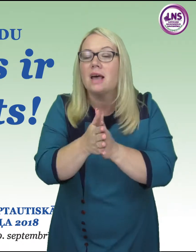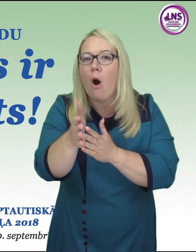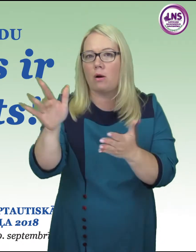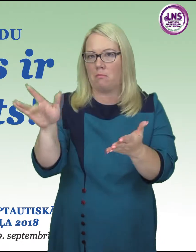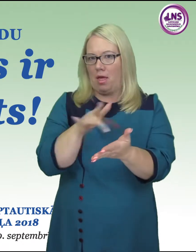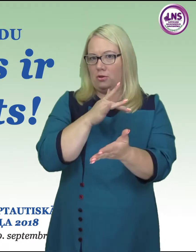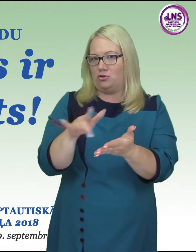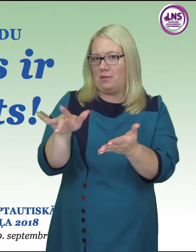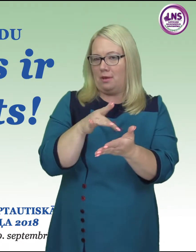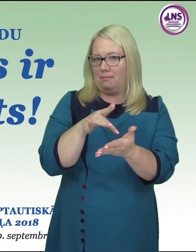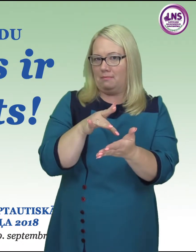vizuālās saziņas ierīci.